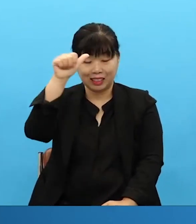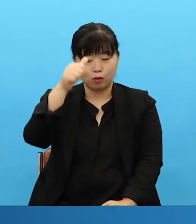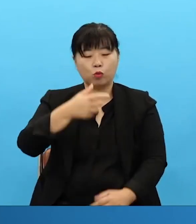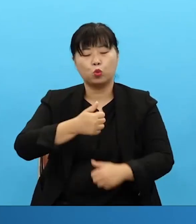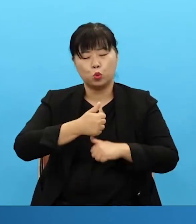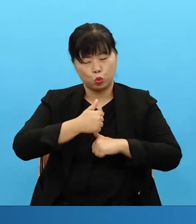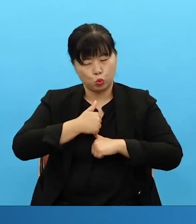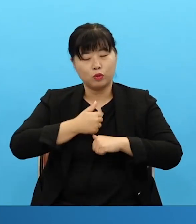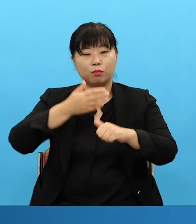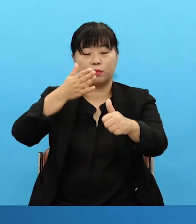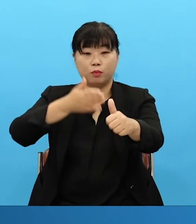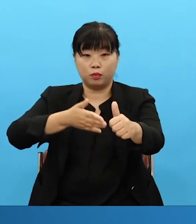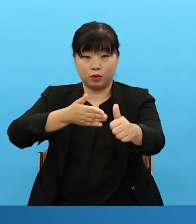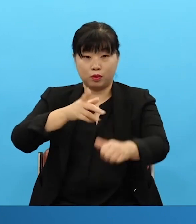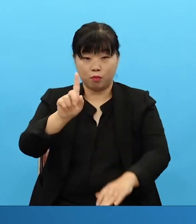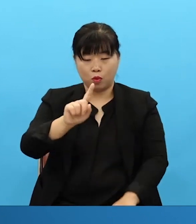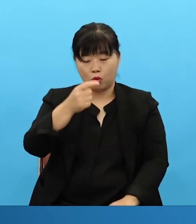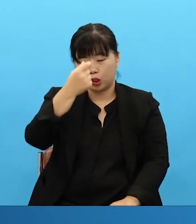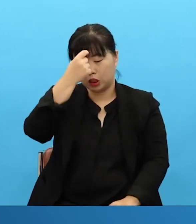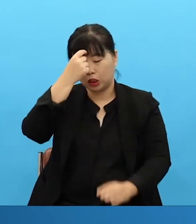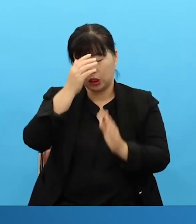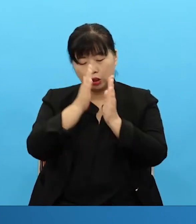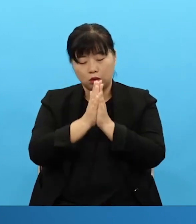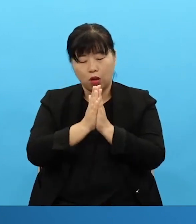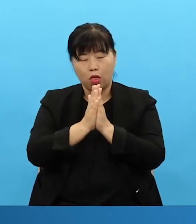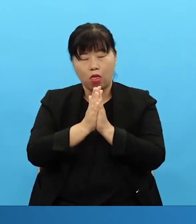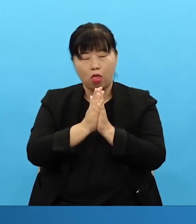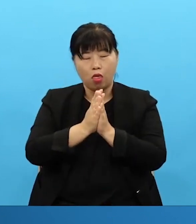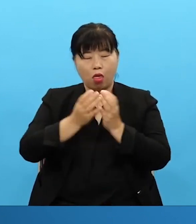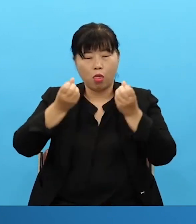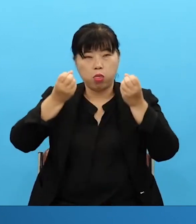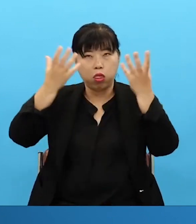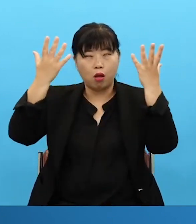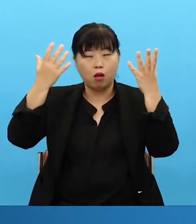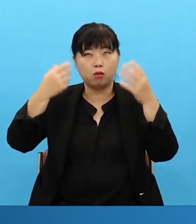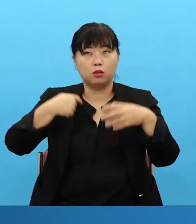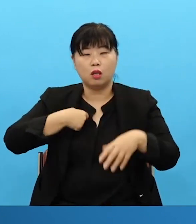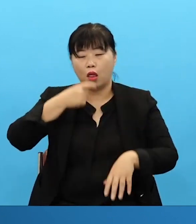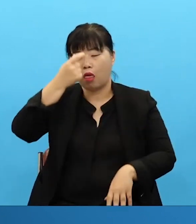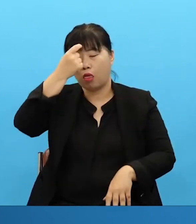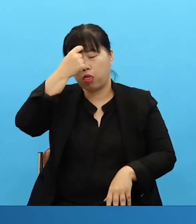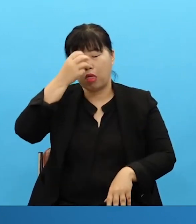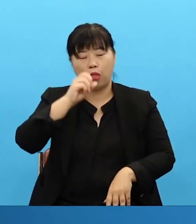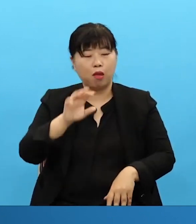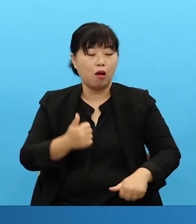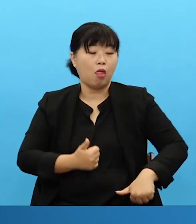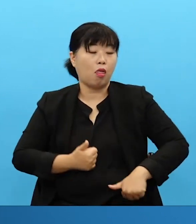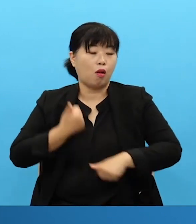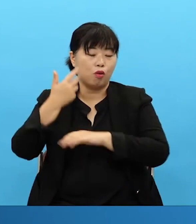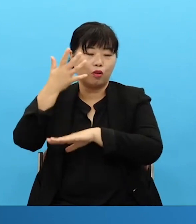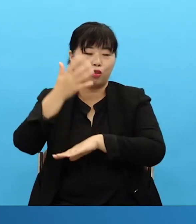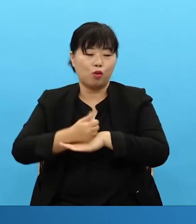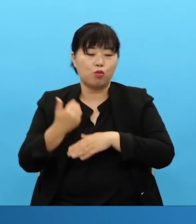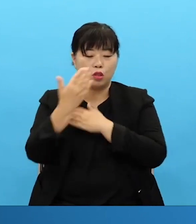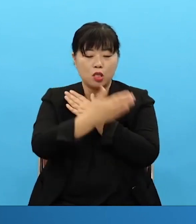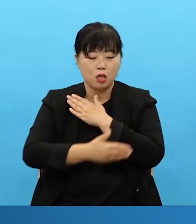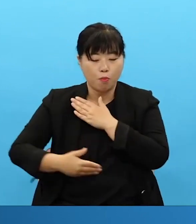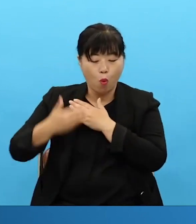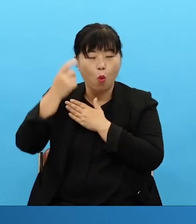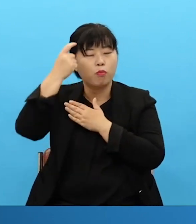그냥 여러분 기도 놓쳐버리면 어느 날 영점은 힘 다 빠져버립니다. 갑자기. L is you have to be cautious that if you lose hold of prayer then one day you lose all your spiritual strength.